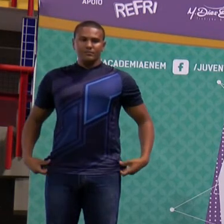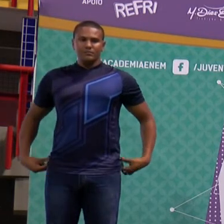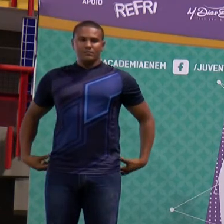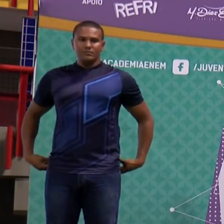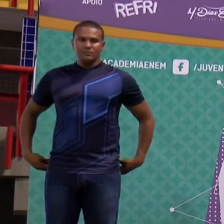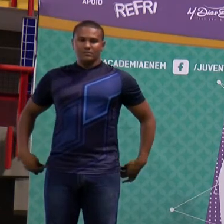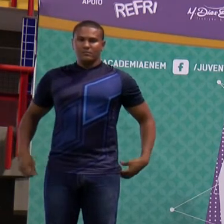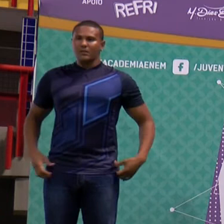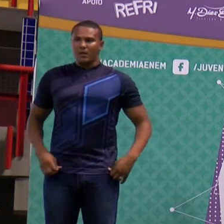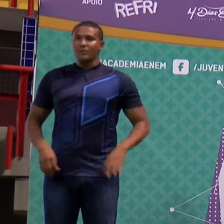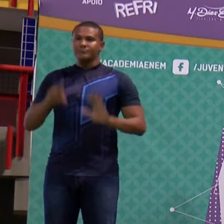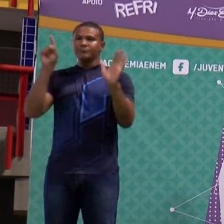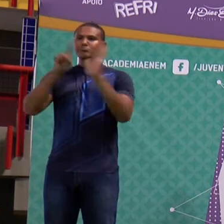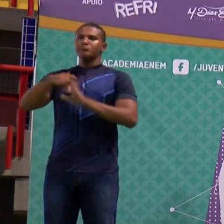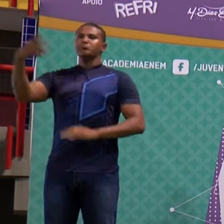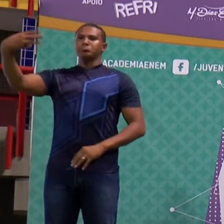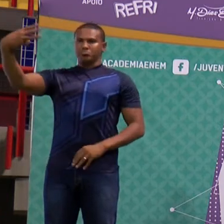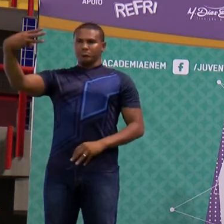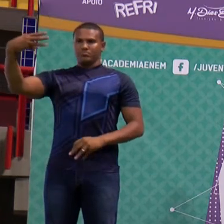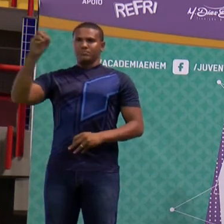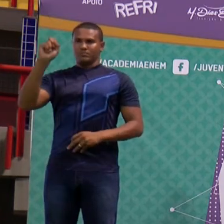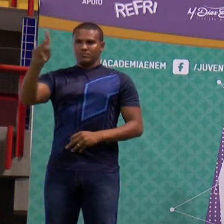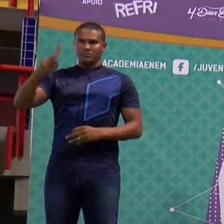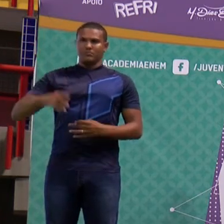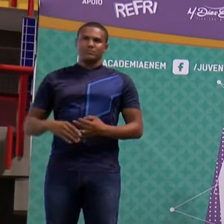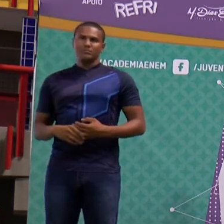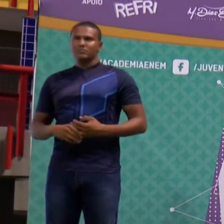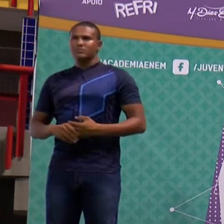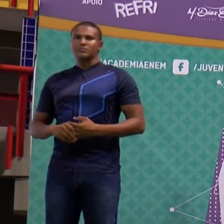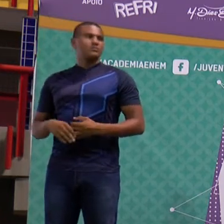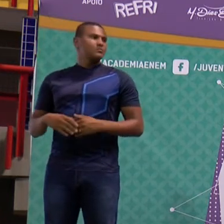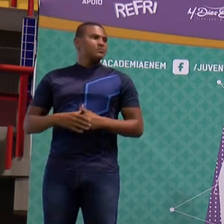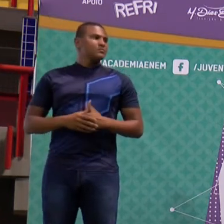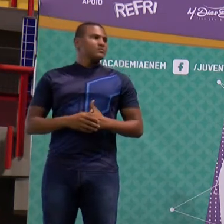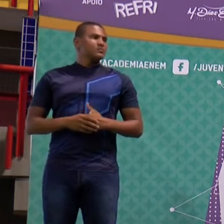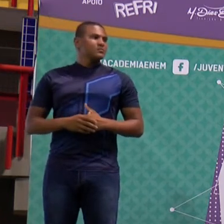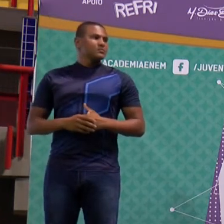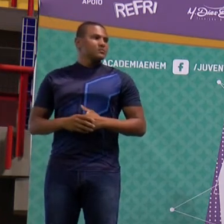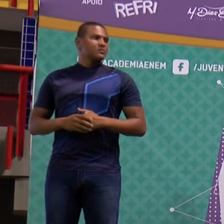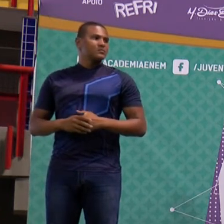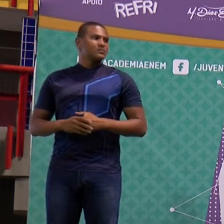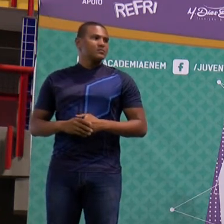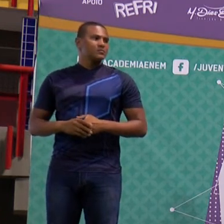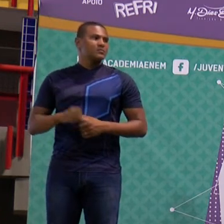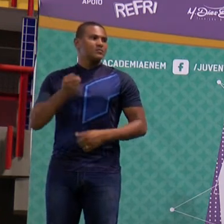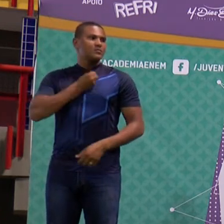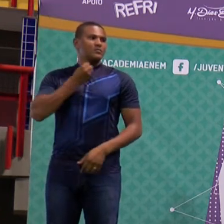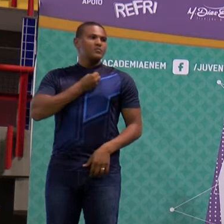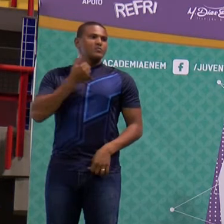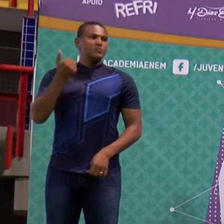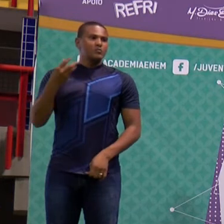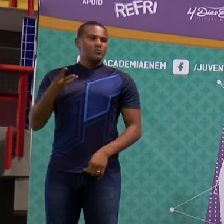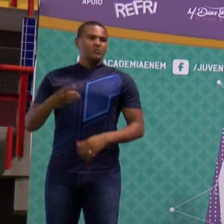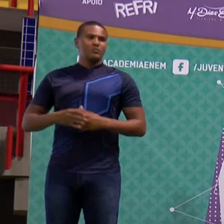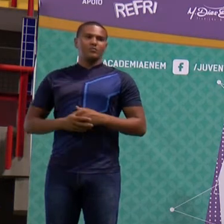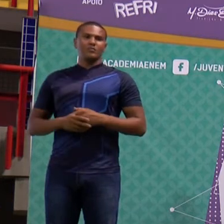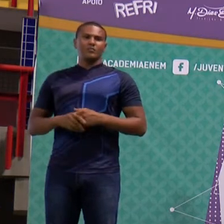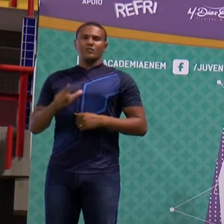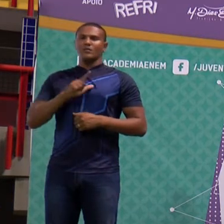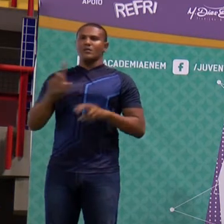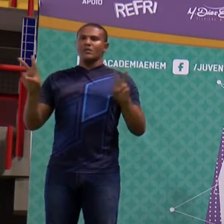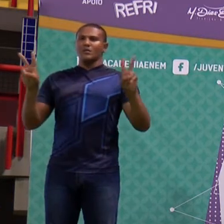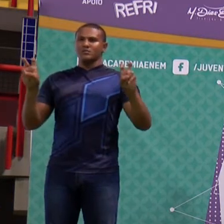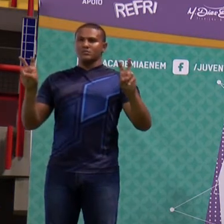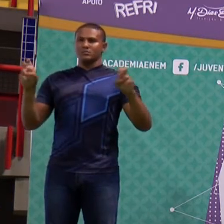E vamos para a terceira questão, ok, moçada? Terceira questãozinha aí, página 13. Com relação à